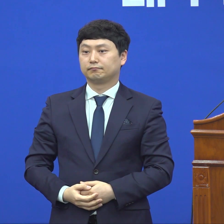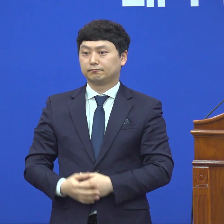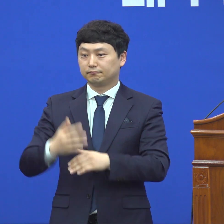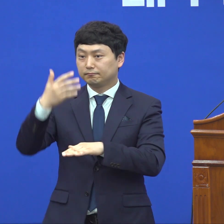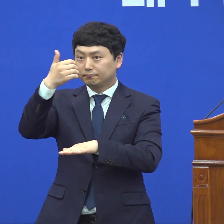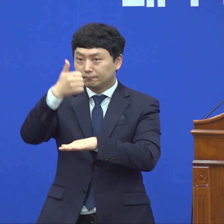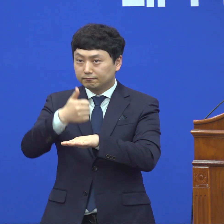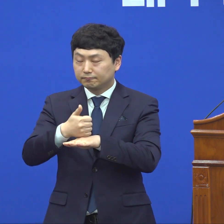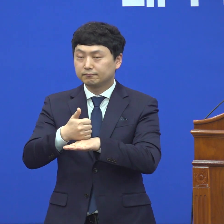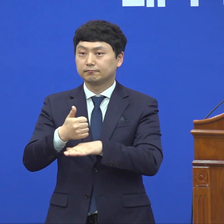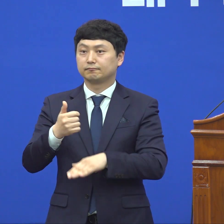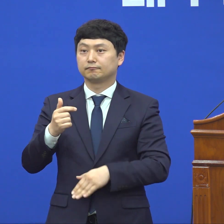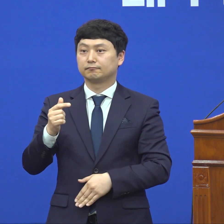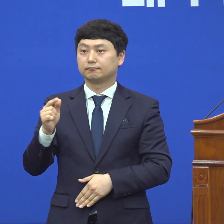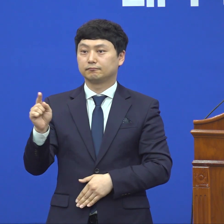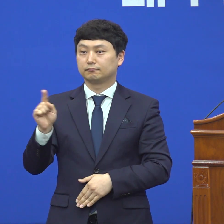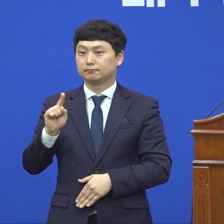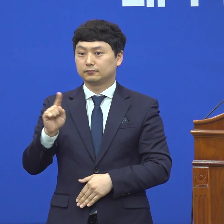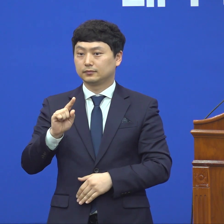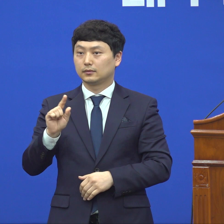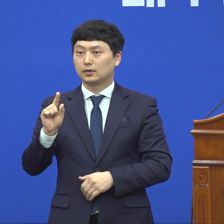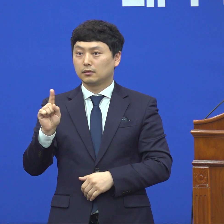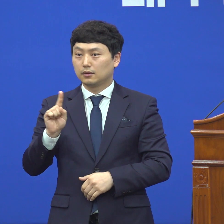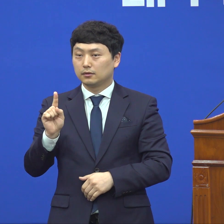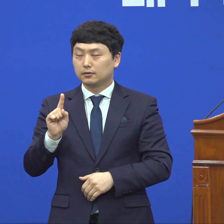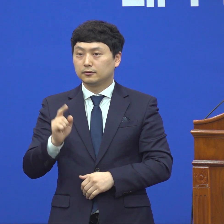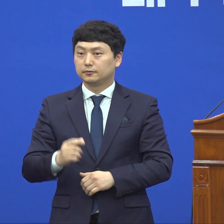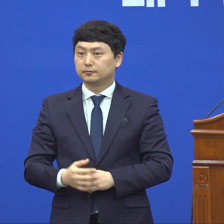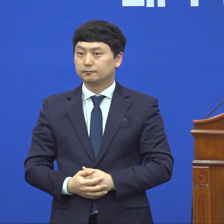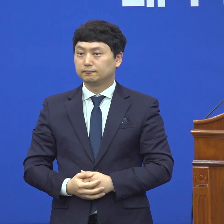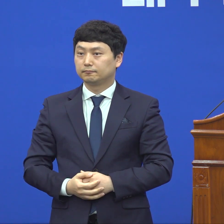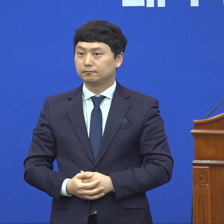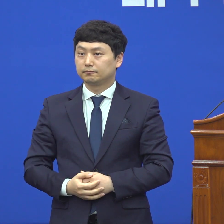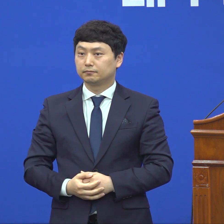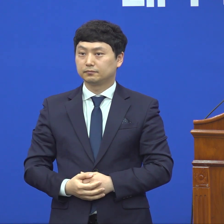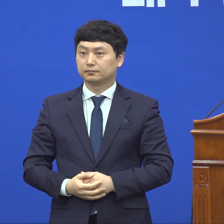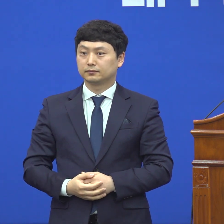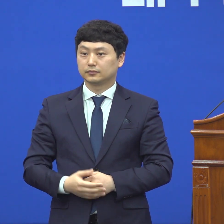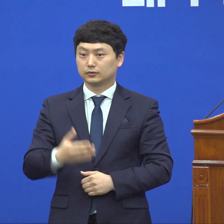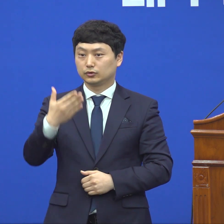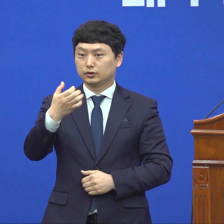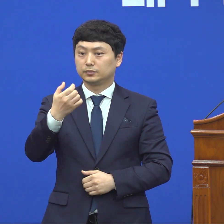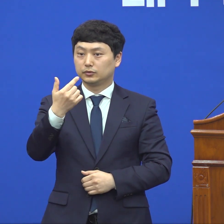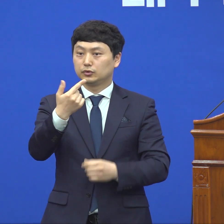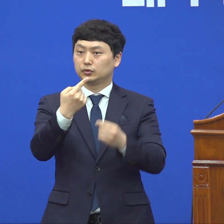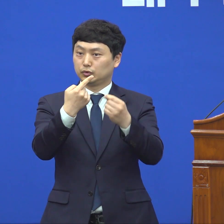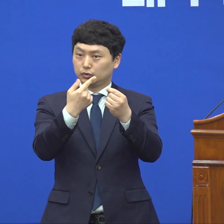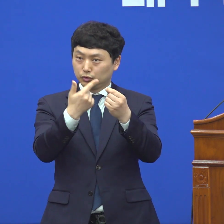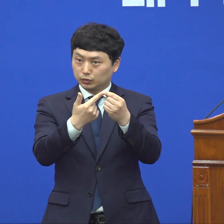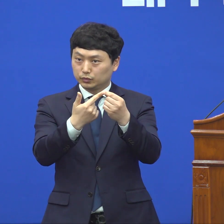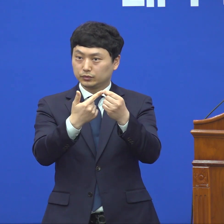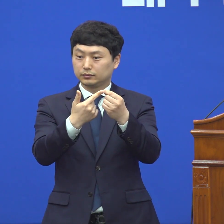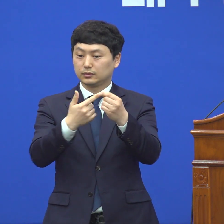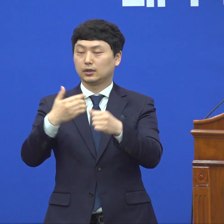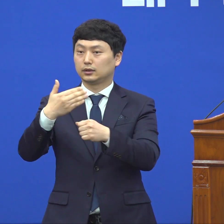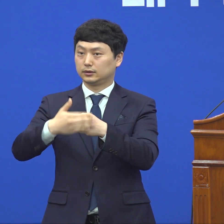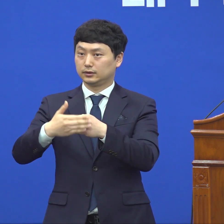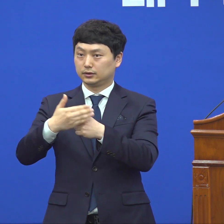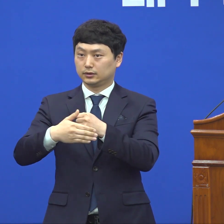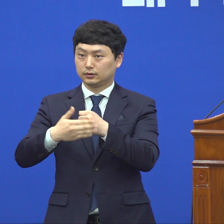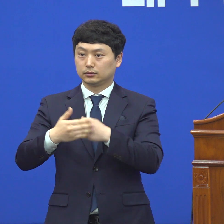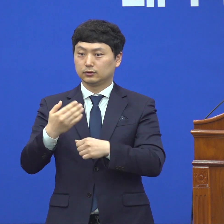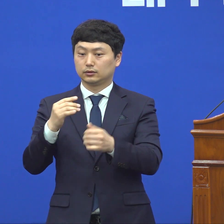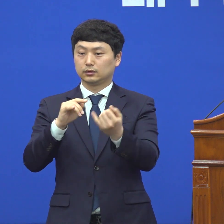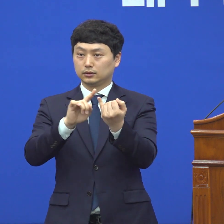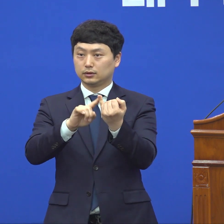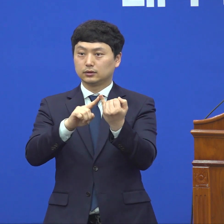마지막 5번째는 96번째 환자십니다. 대구에서의 여자